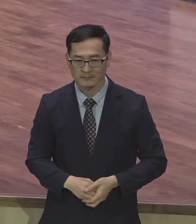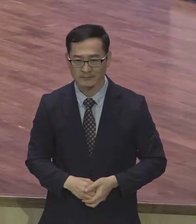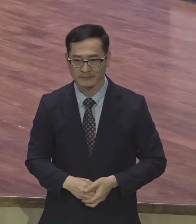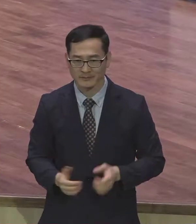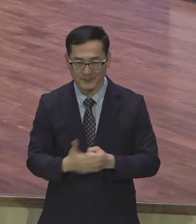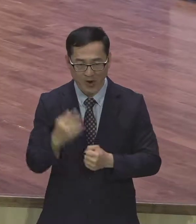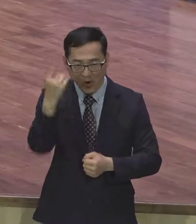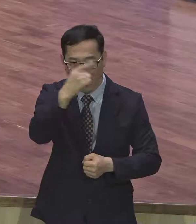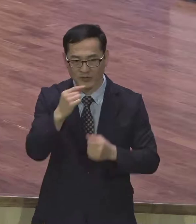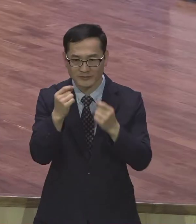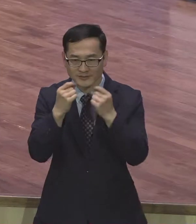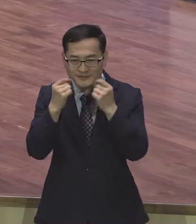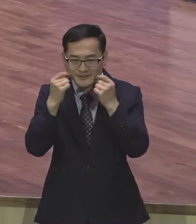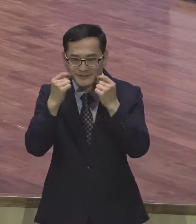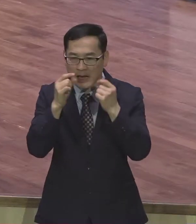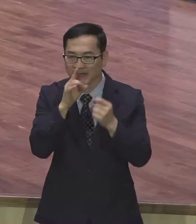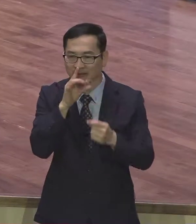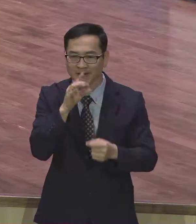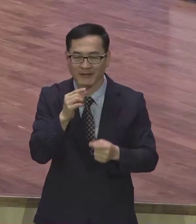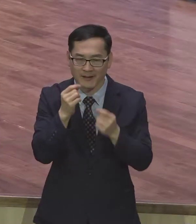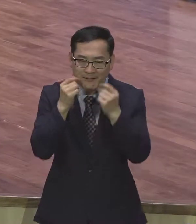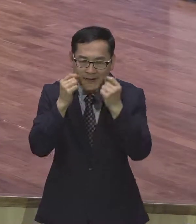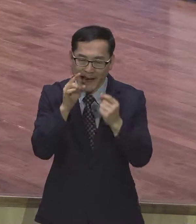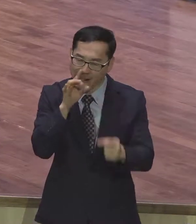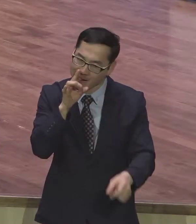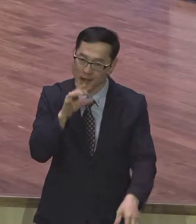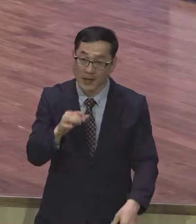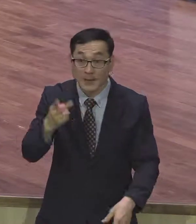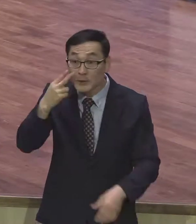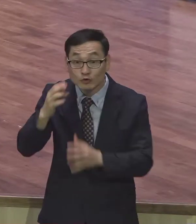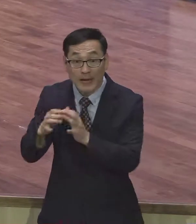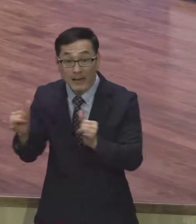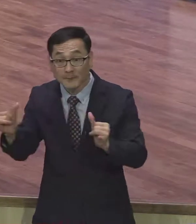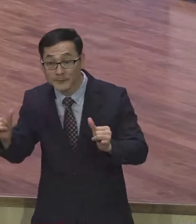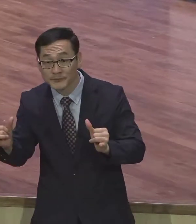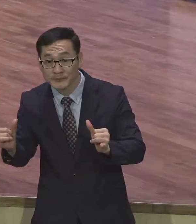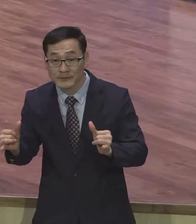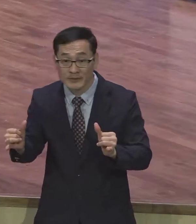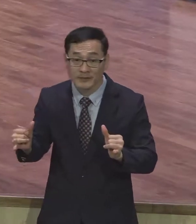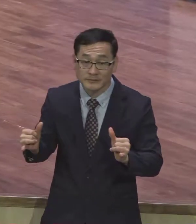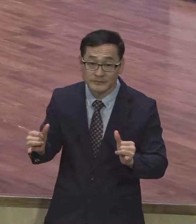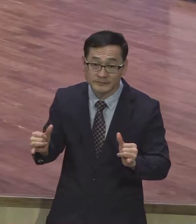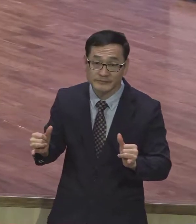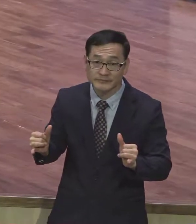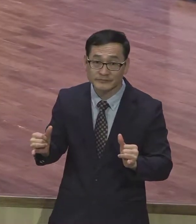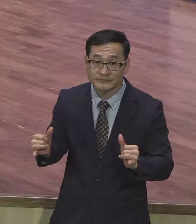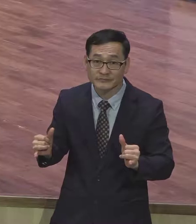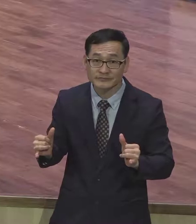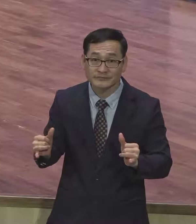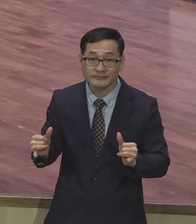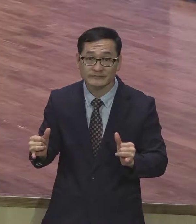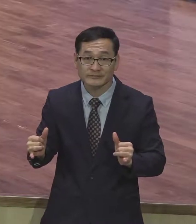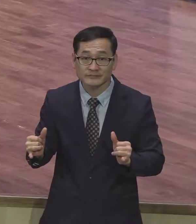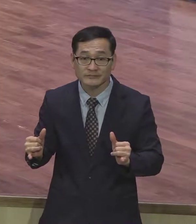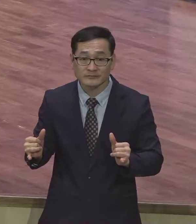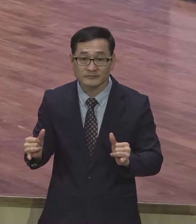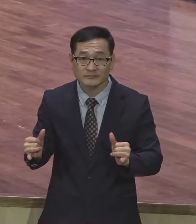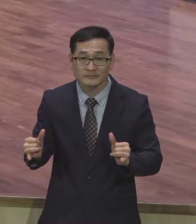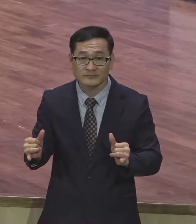표정이었어요. 얼굴이. 미국 사람들은요. 미국 사람들이 보면 특별한 얼굴이요. 같은 한국 사람인데 미국에서